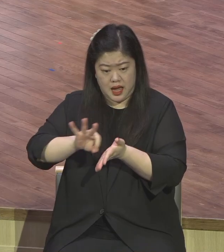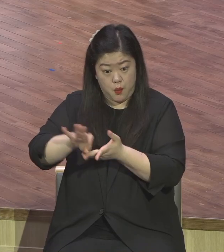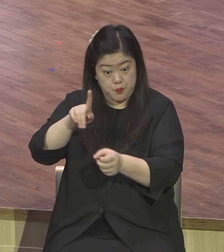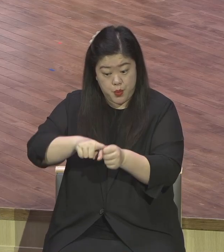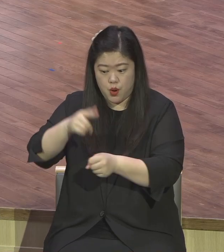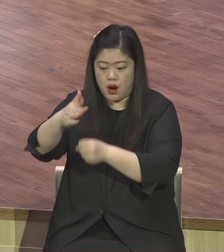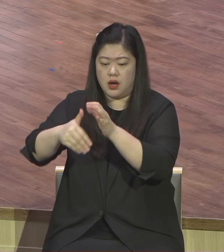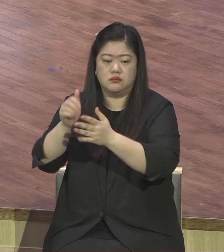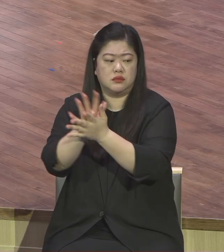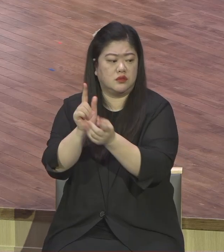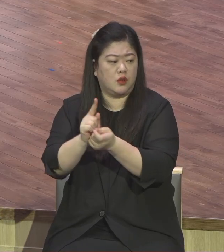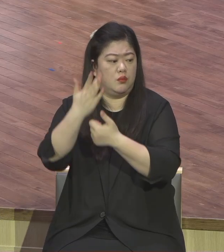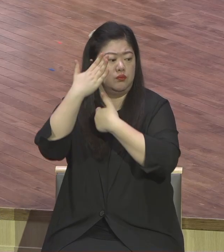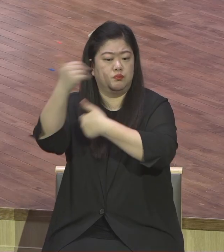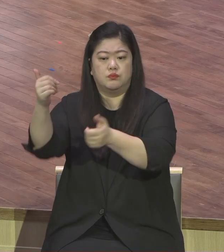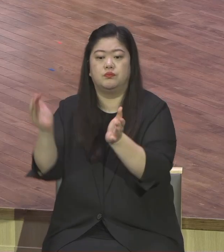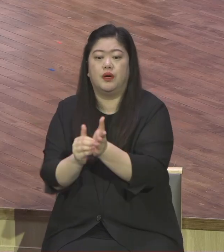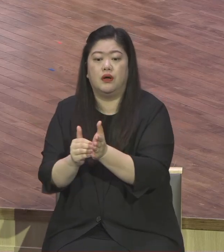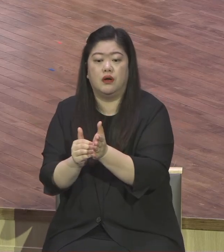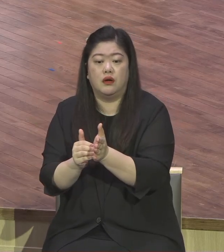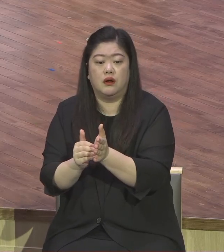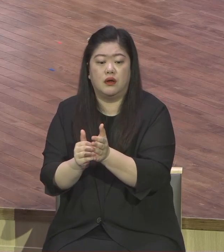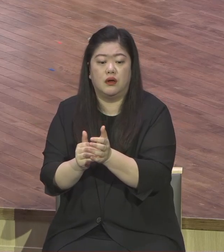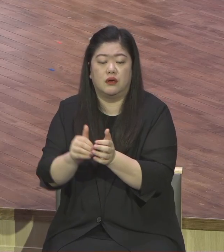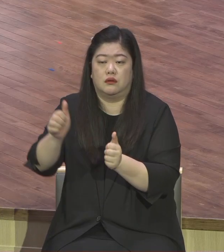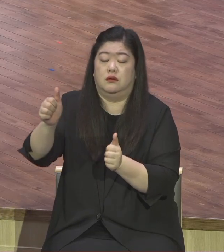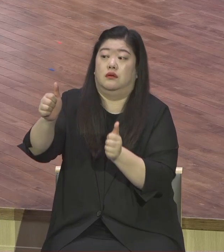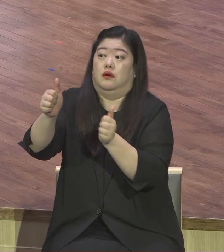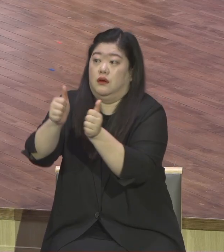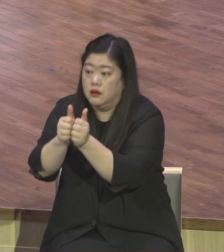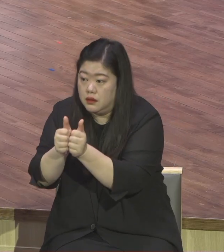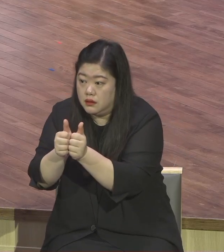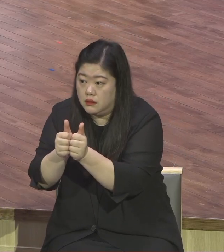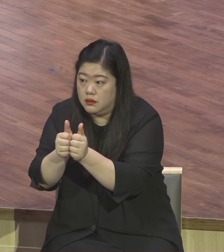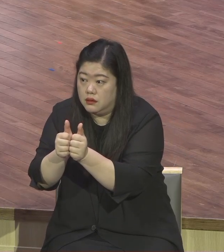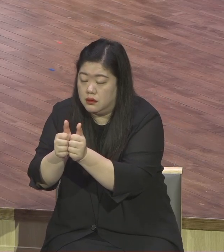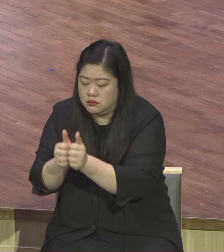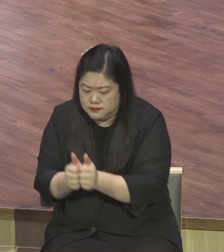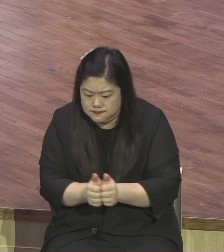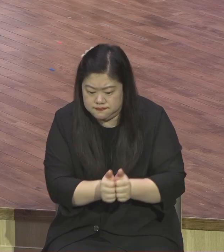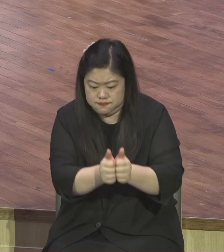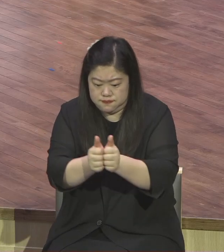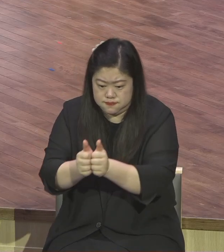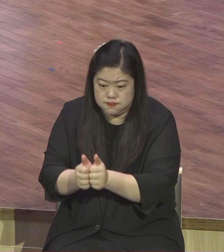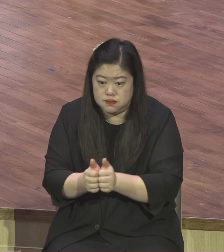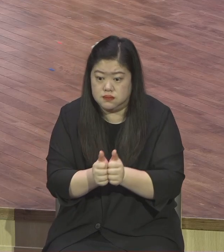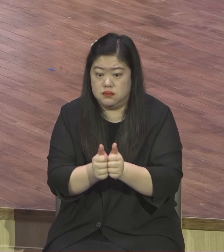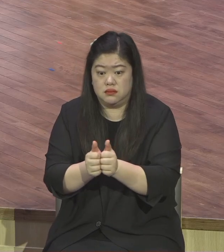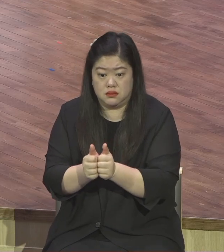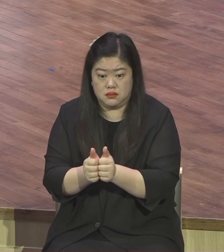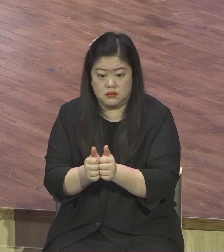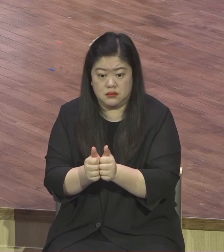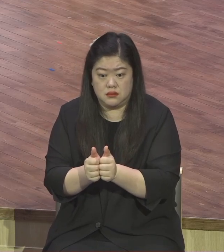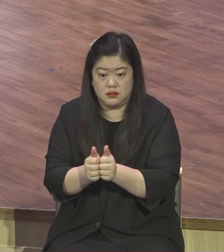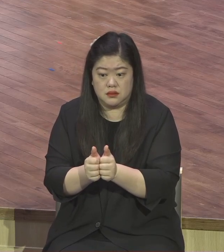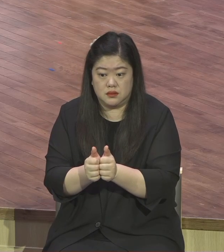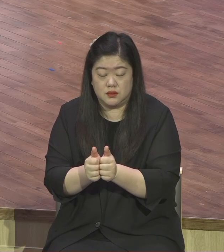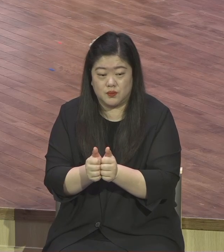우리가 아는 게 아니에요 뭐든지 왜 불평, 원망하는 줄 아세요? 우리가 해야 되니까 내가 해야 되니까